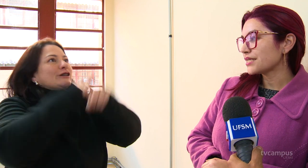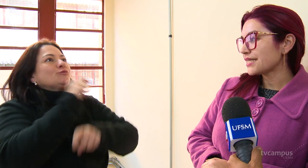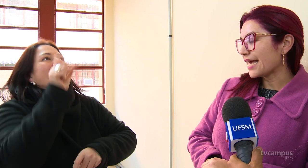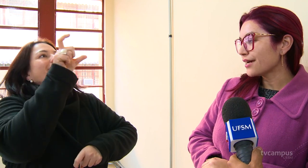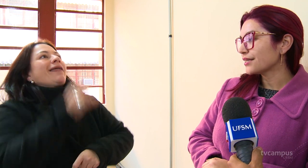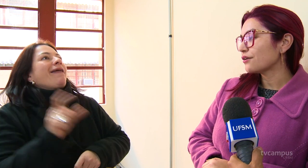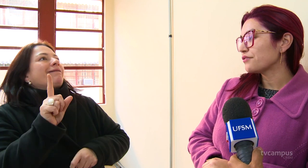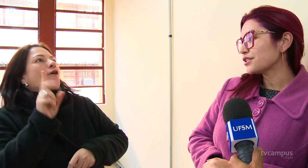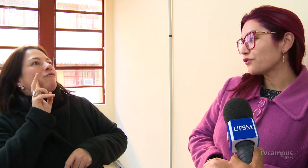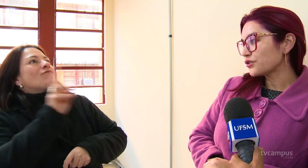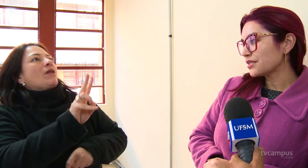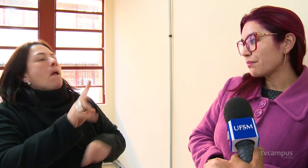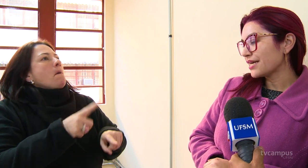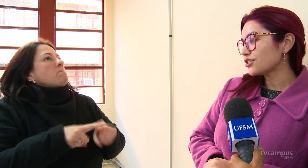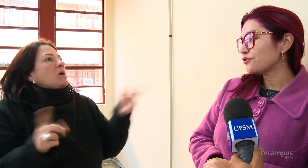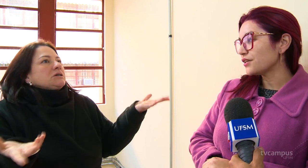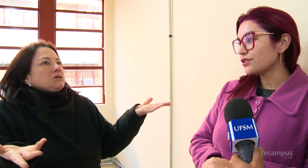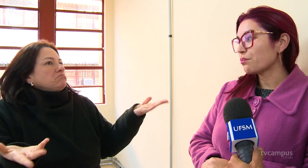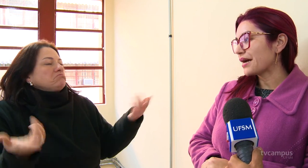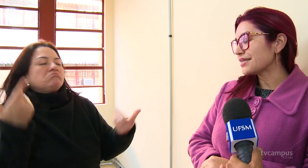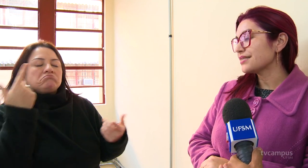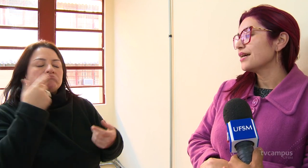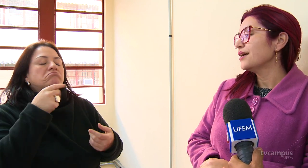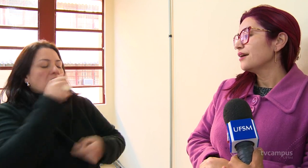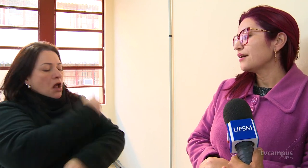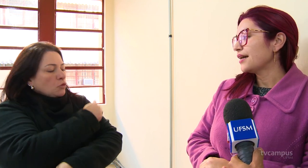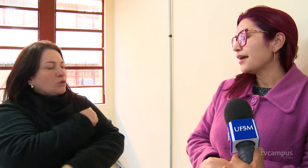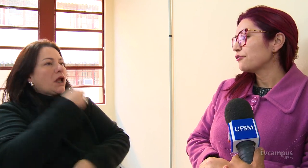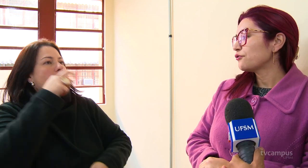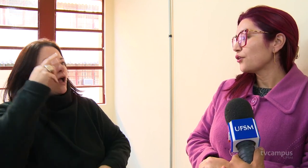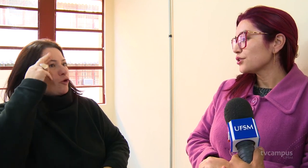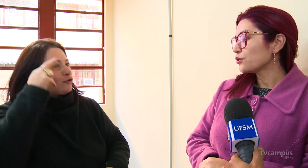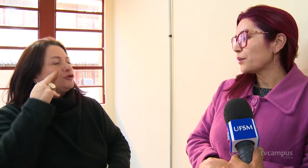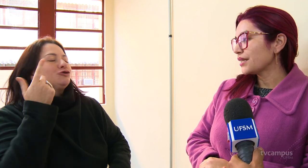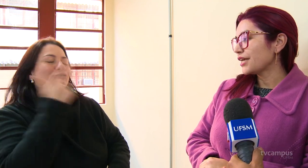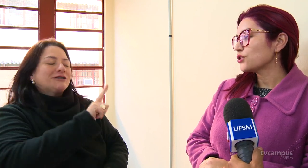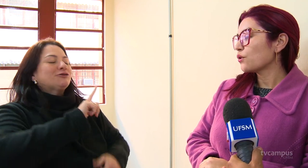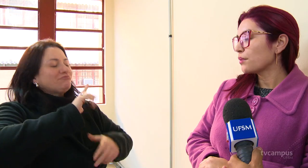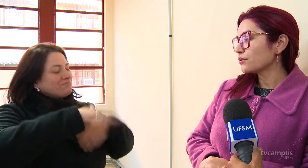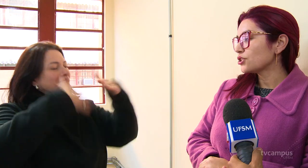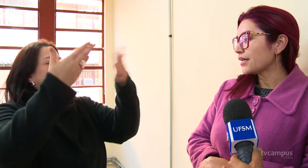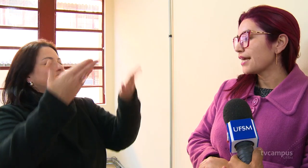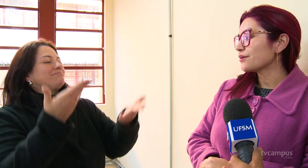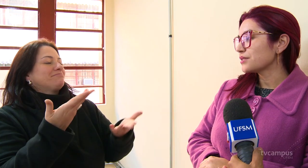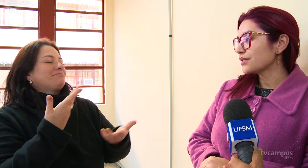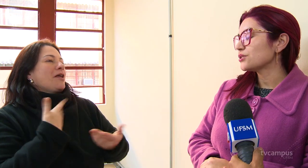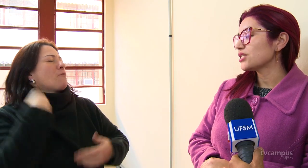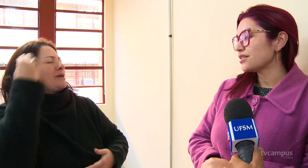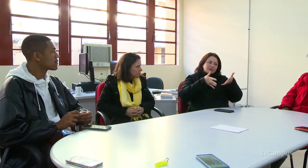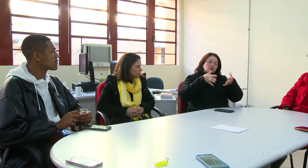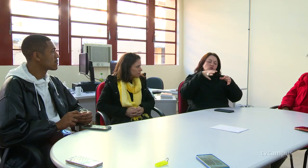cega, talvez fosse mais difícil, mas foi surpreendente como a Ruth e Léia conseguiu se desenvolver.